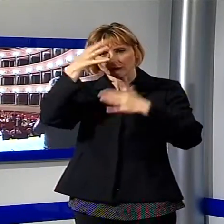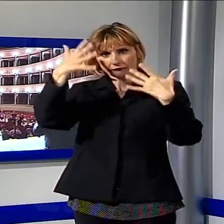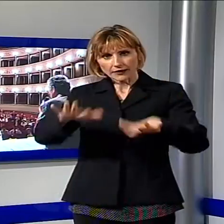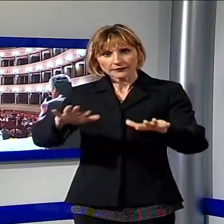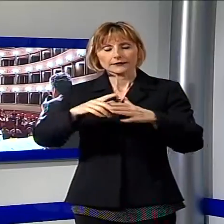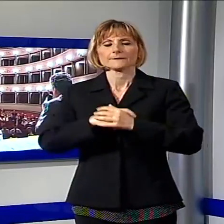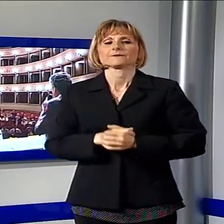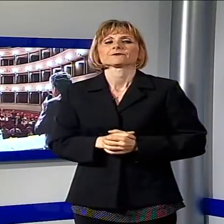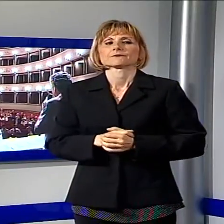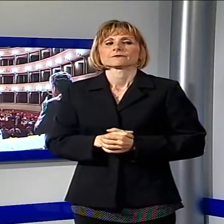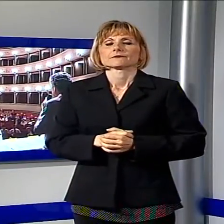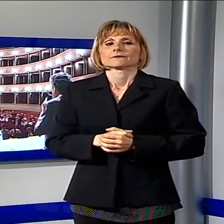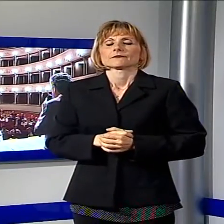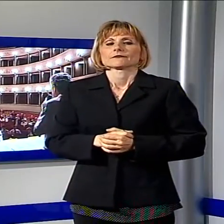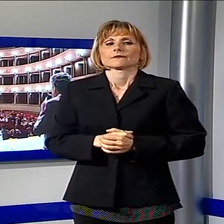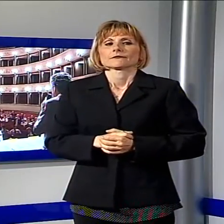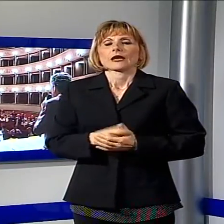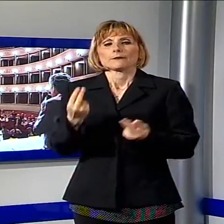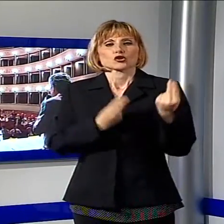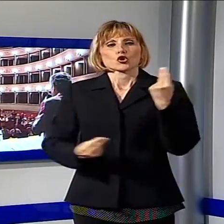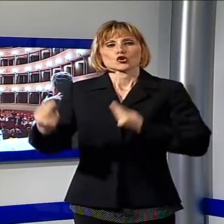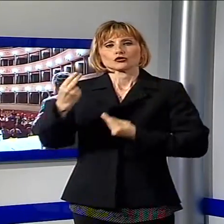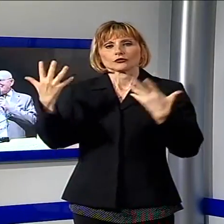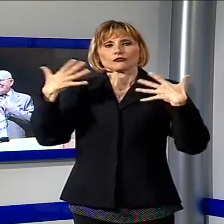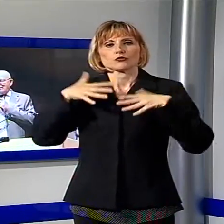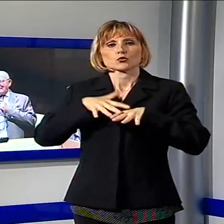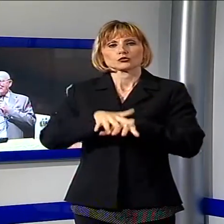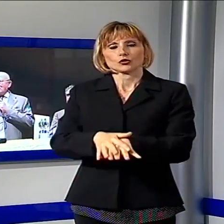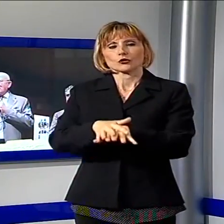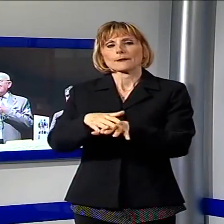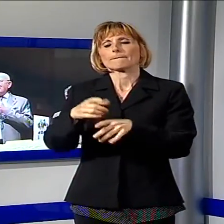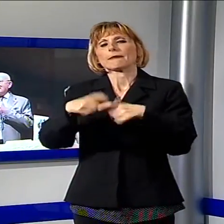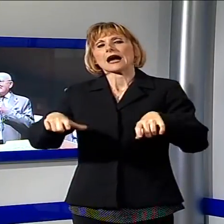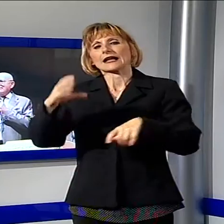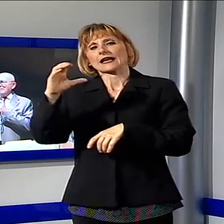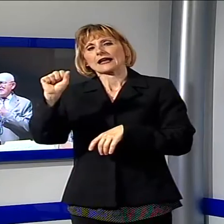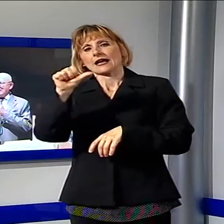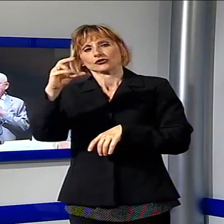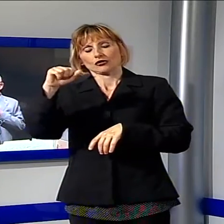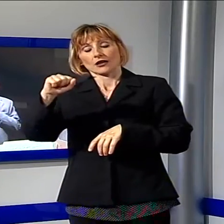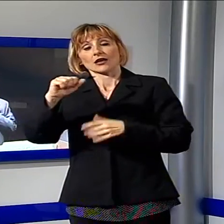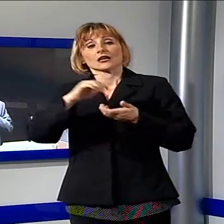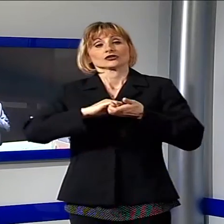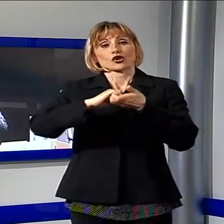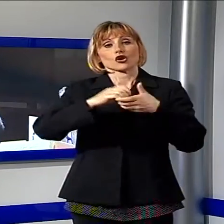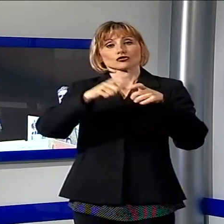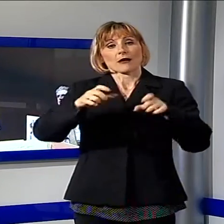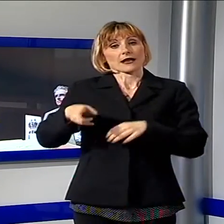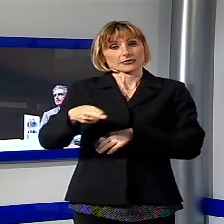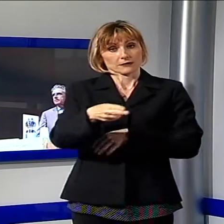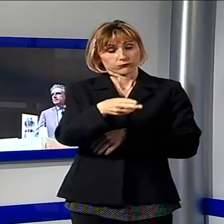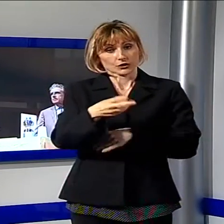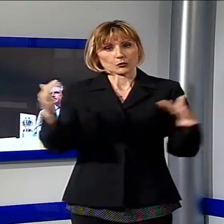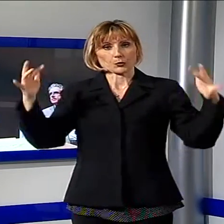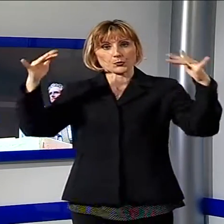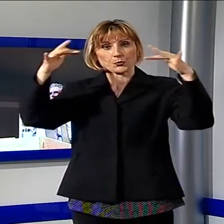Pochi giorni dopo l'annuncio del Via al progetto di fusione con la Banca di Cascina, i soci della Banca di Pescia si sono ritrovati in